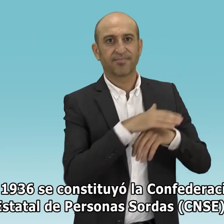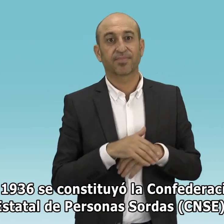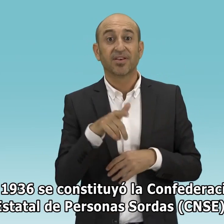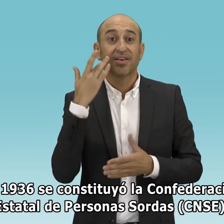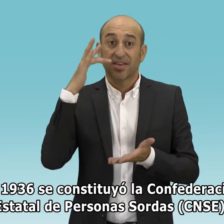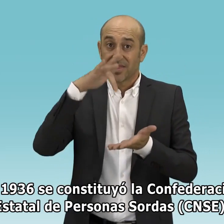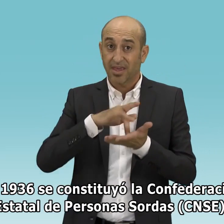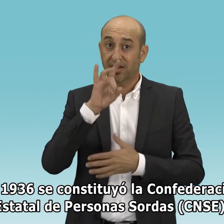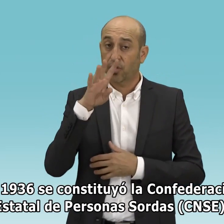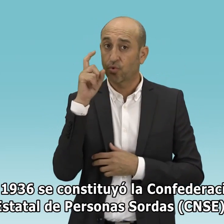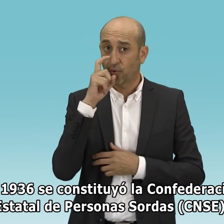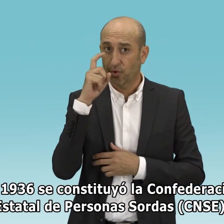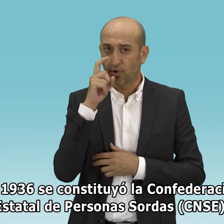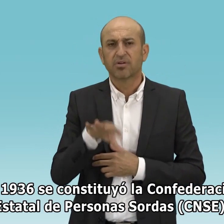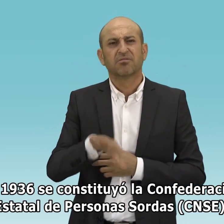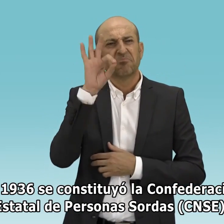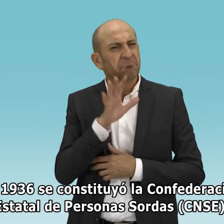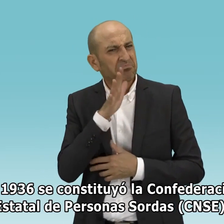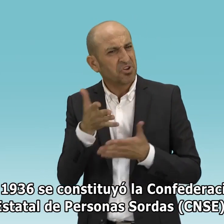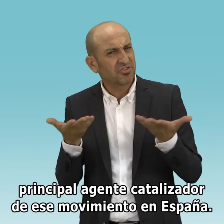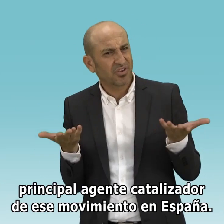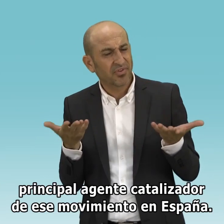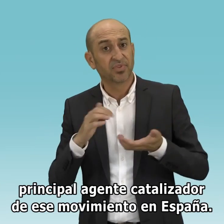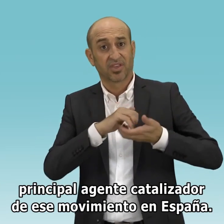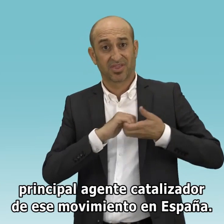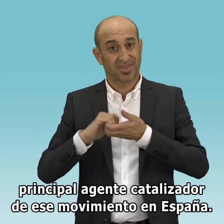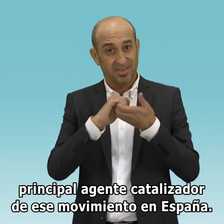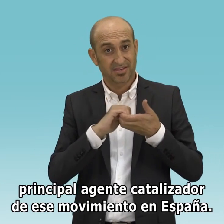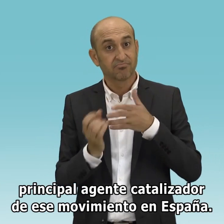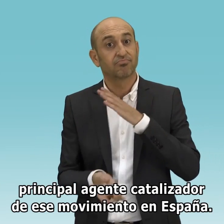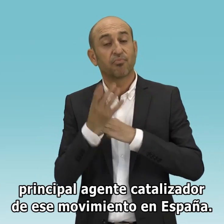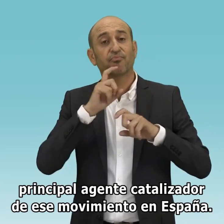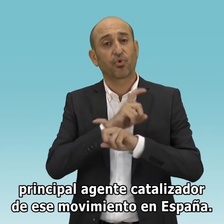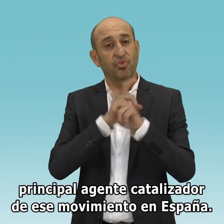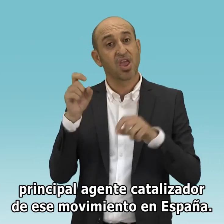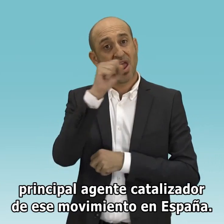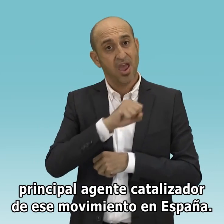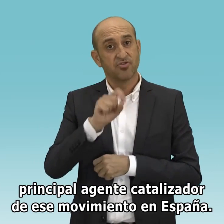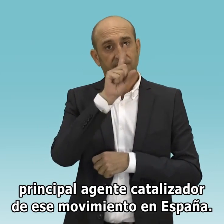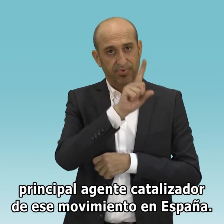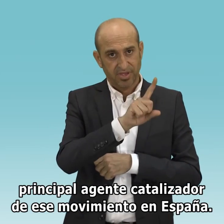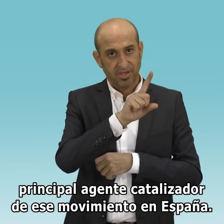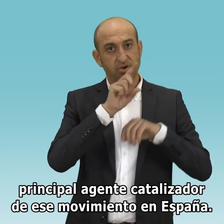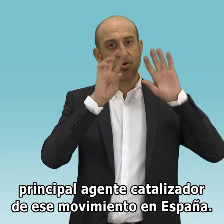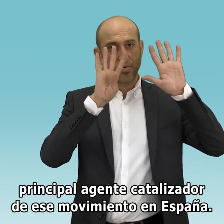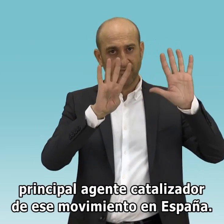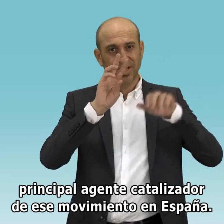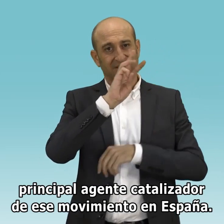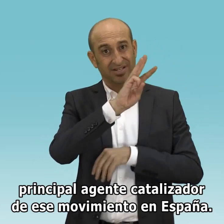Personas Sordas, CNSE, principal agente catalizador de este movimiento en España.